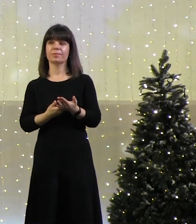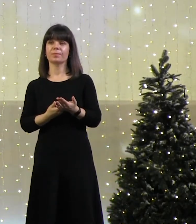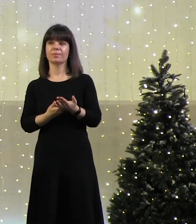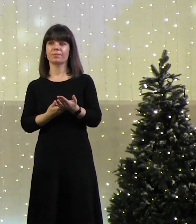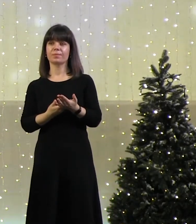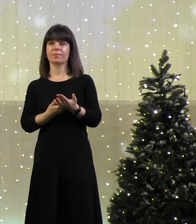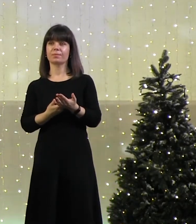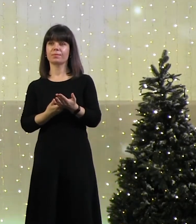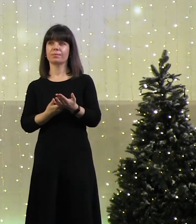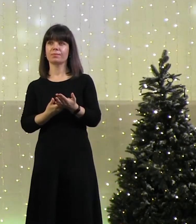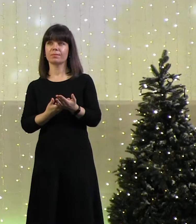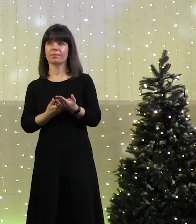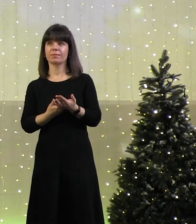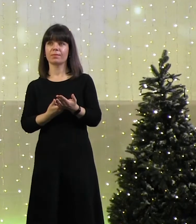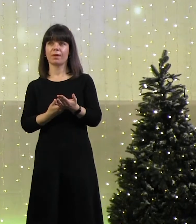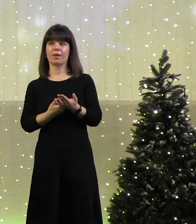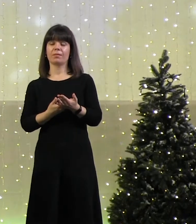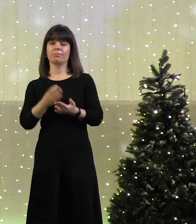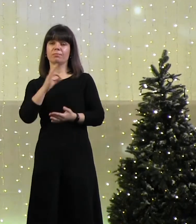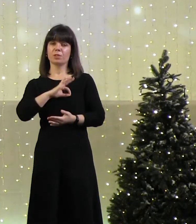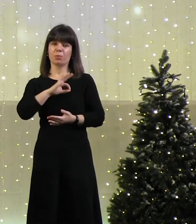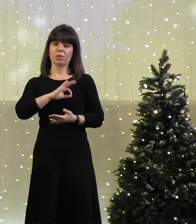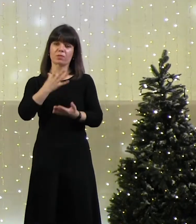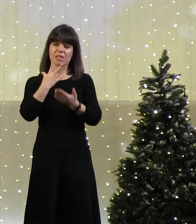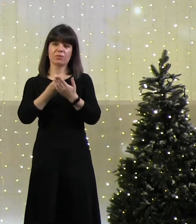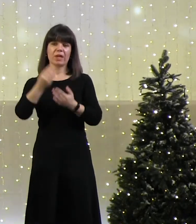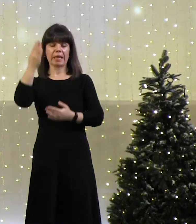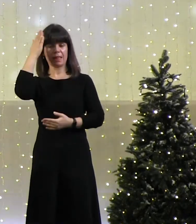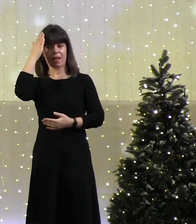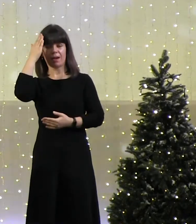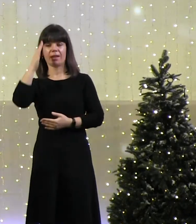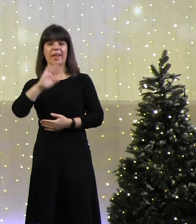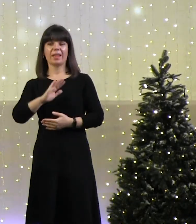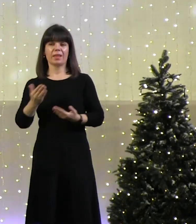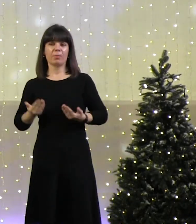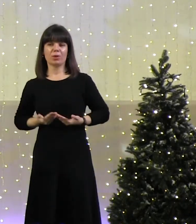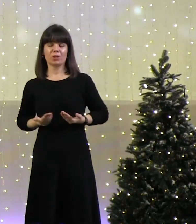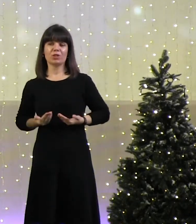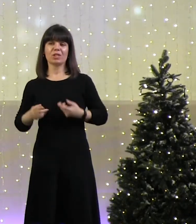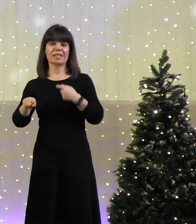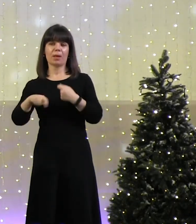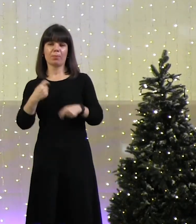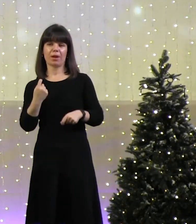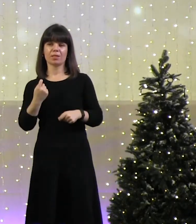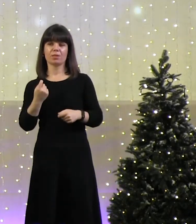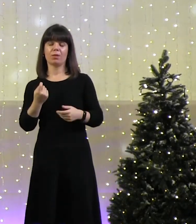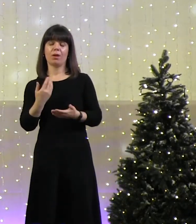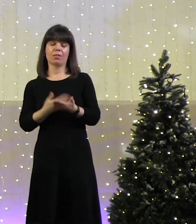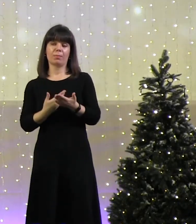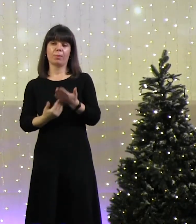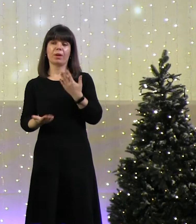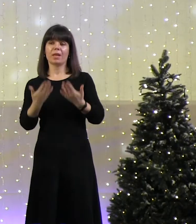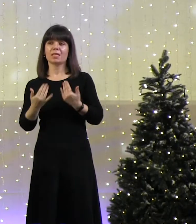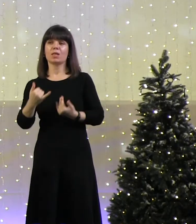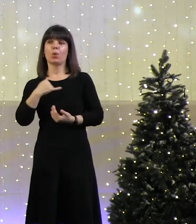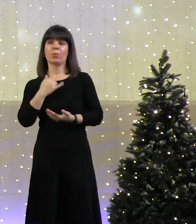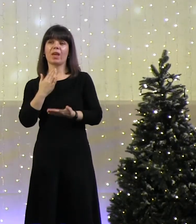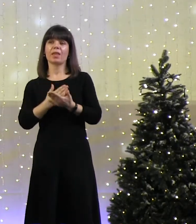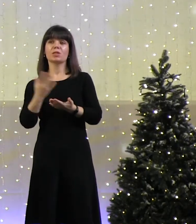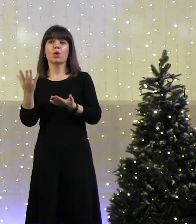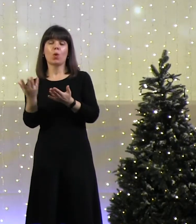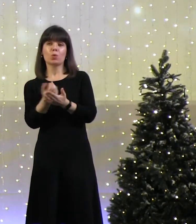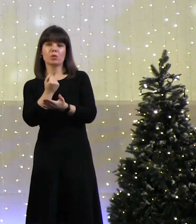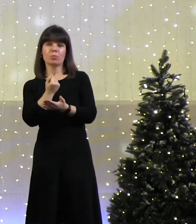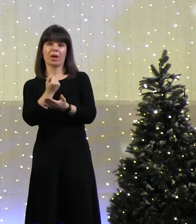применить особенным образом свои дары, не прожить жизнь напрасно. Вот если у меня есть успех в карьере или в каком-то служении,